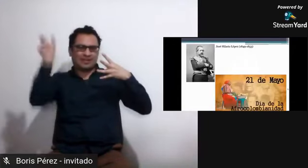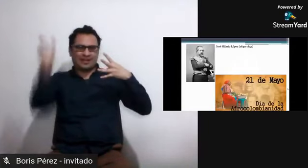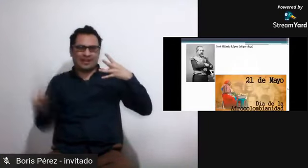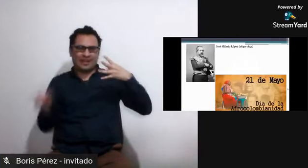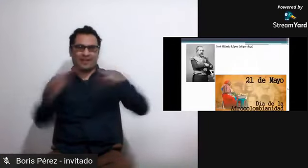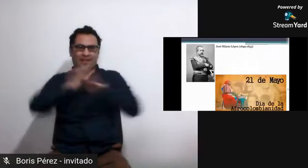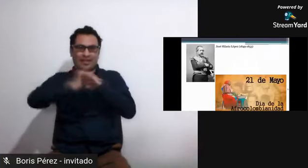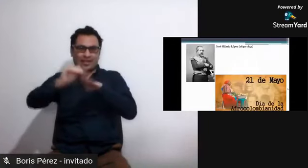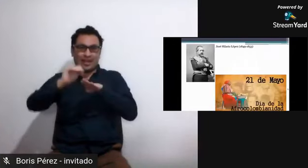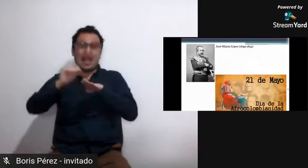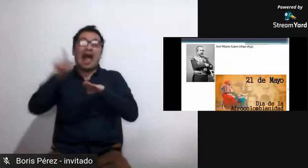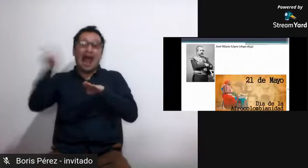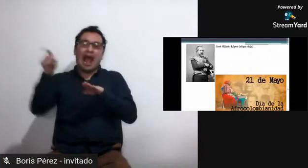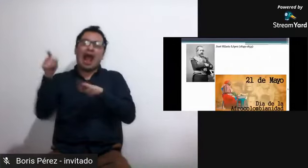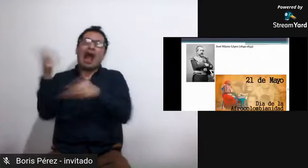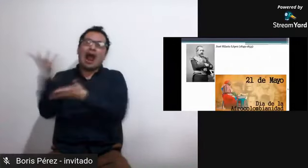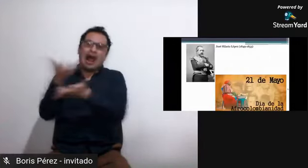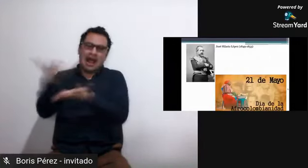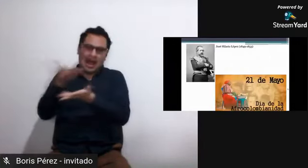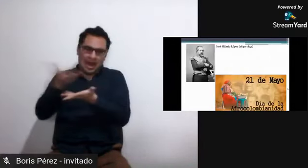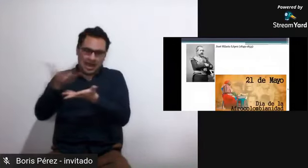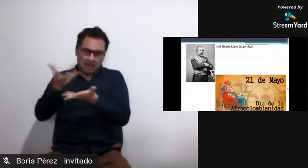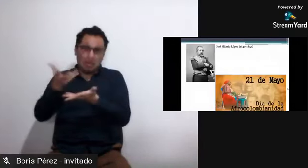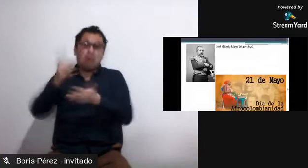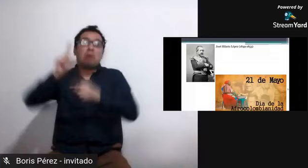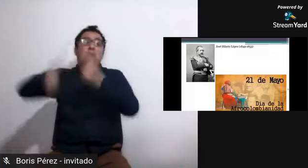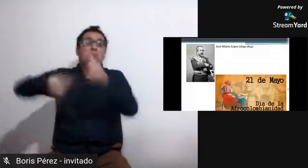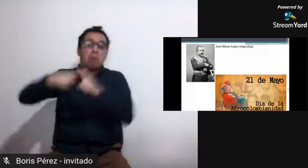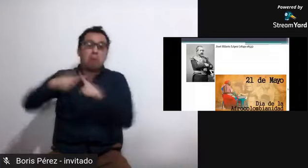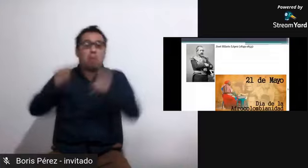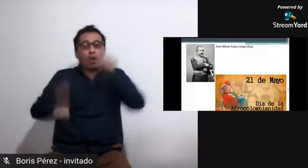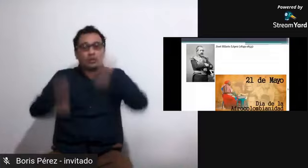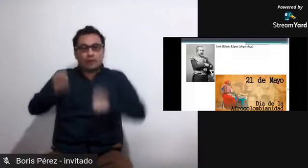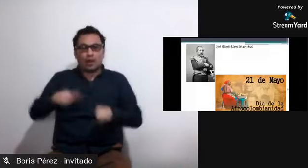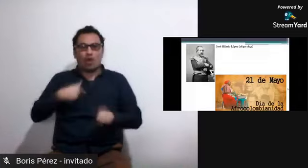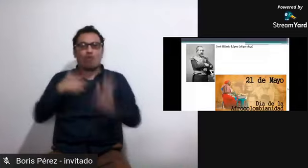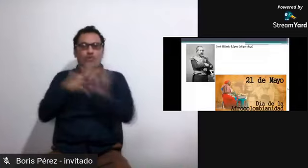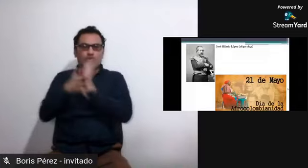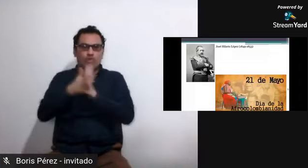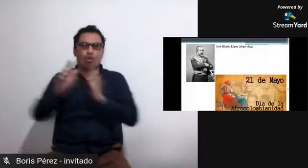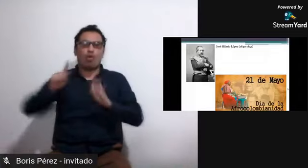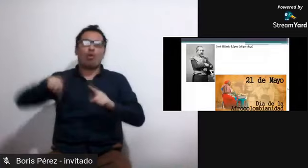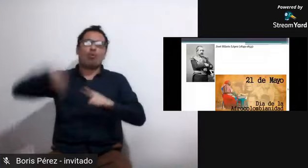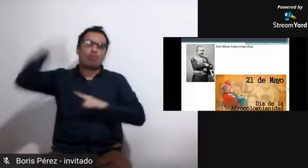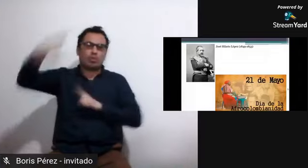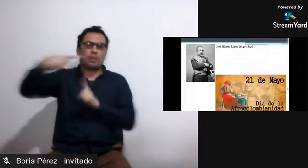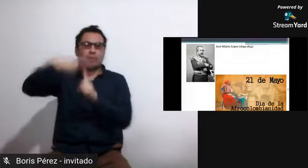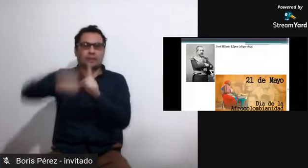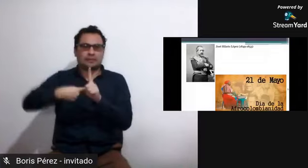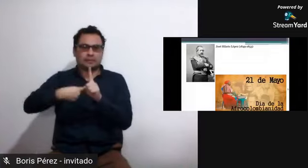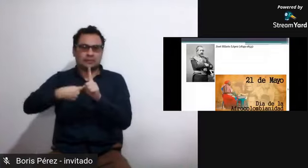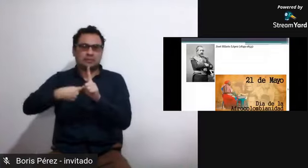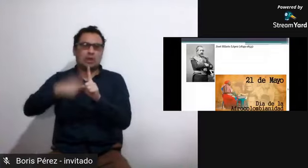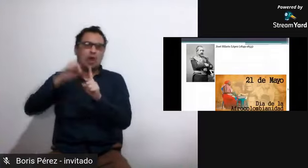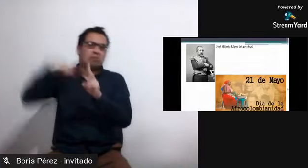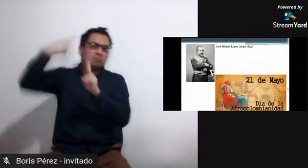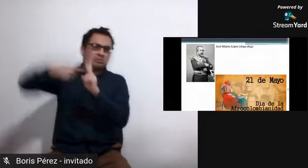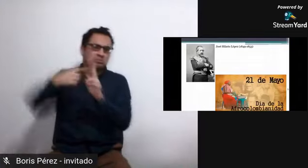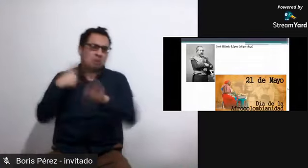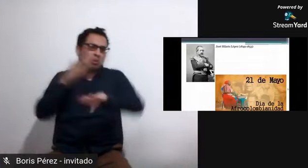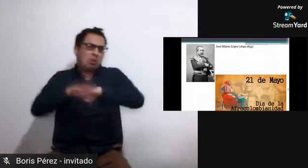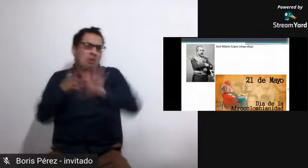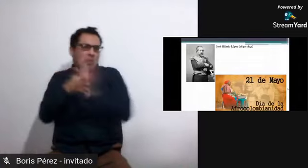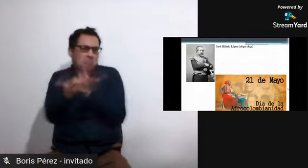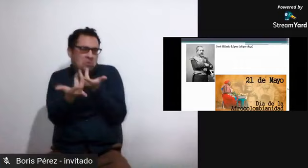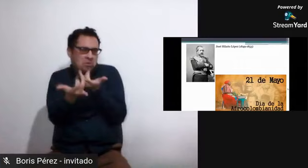procesos interesantes, y me gustaría que pudiéramos ampliarlos en la